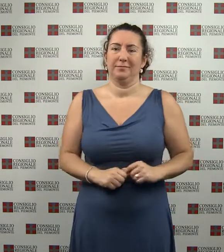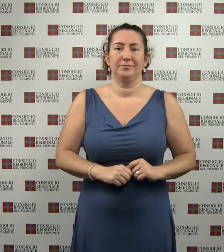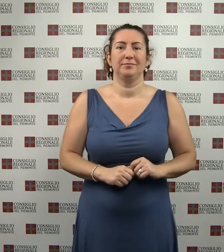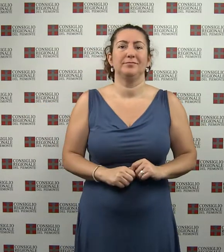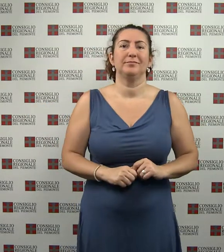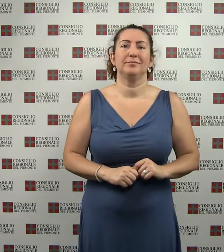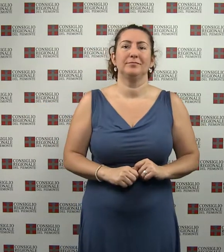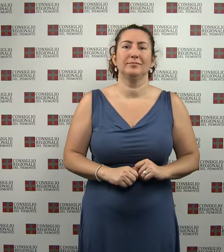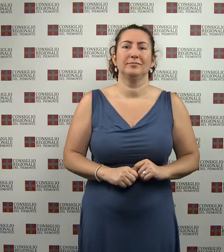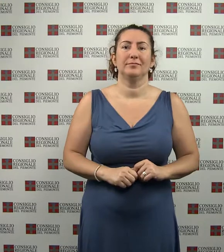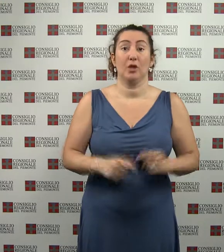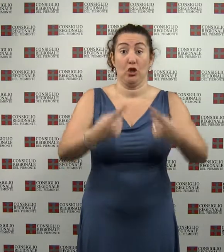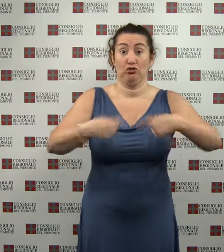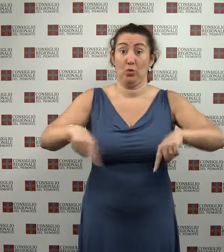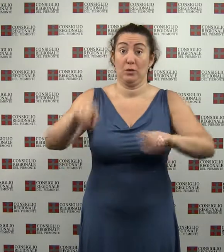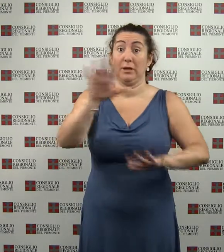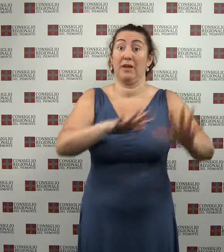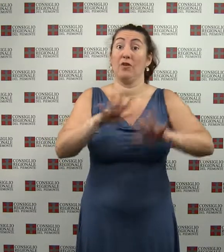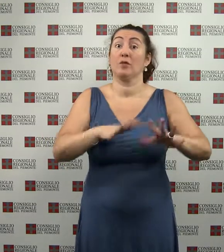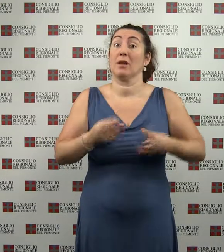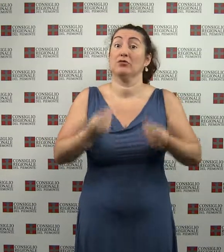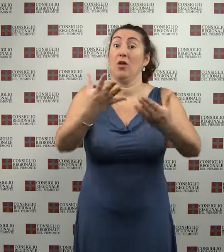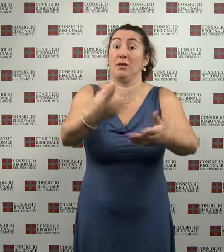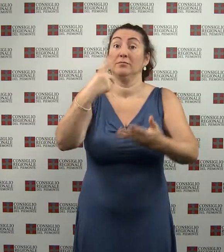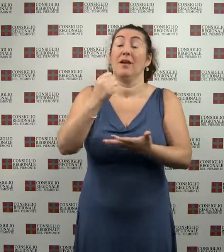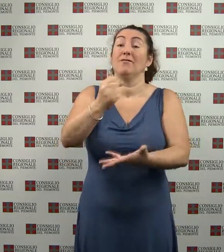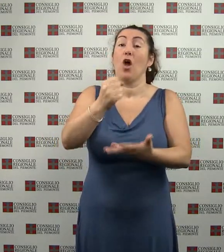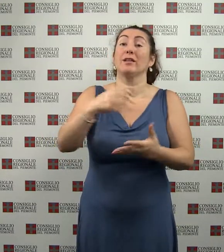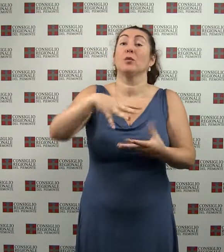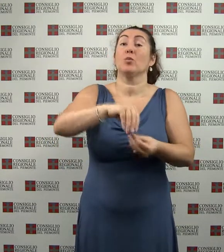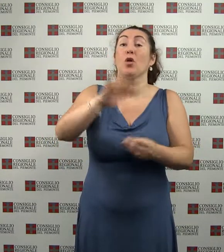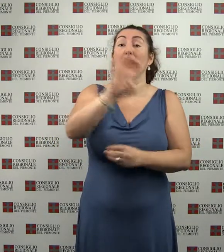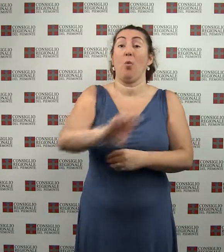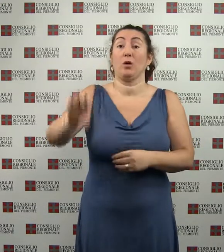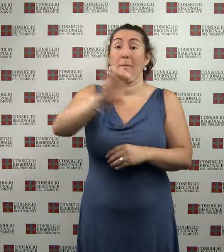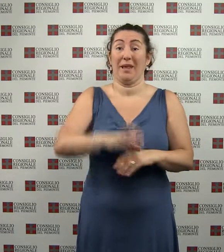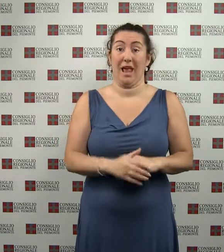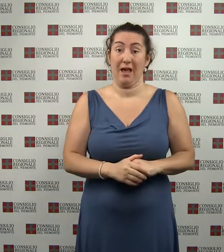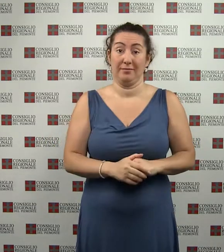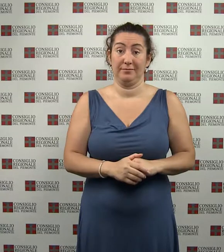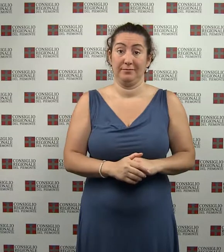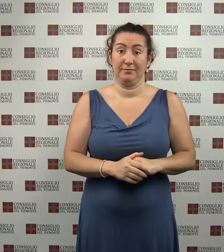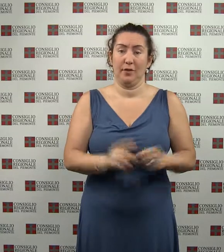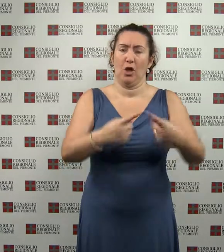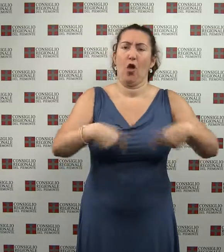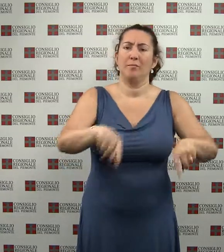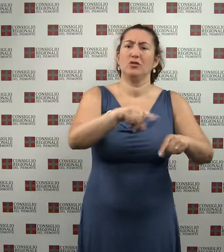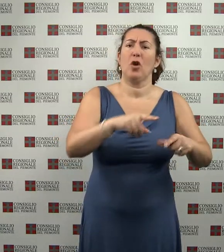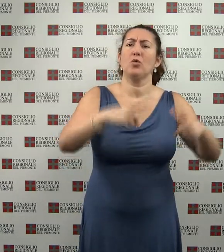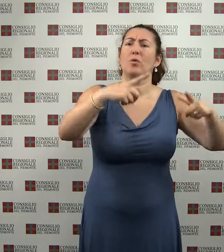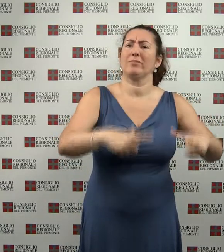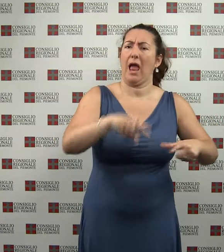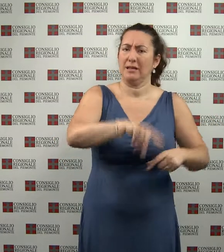Informativa della Giunta sui fondi dell'Unione Europea La Commissione Urbanistica e le ATC